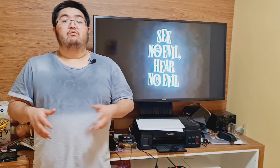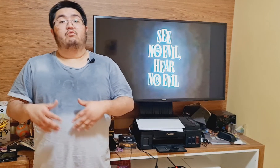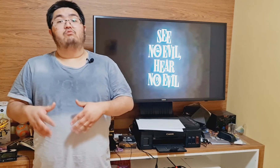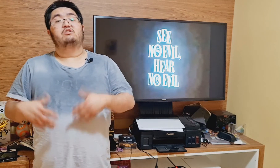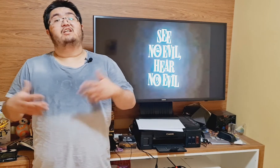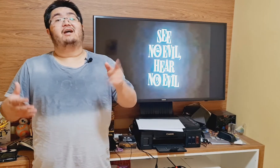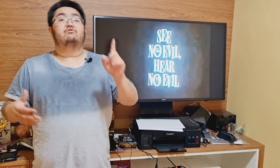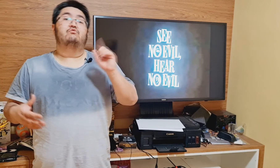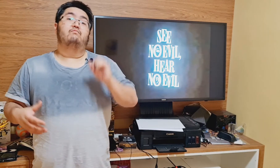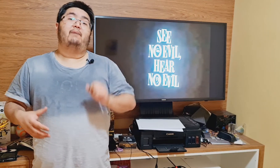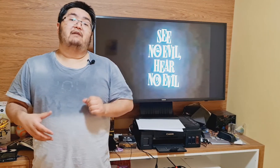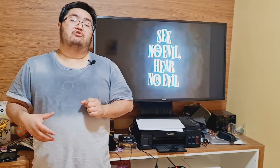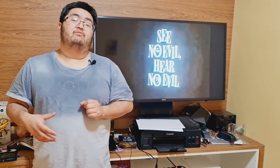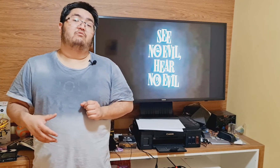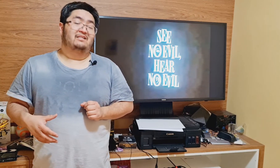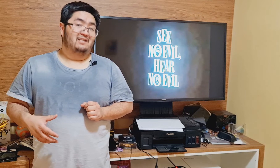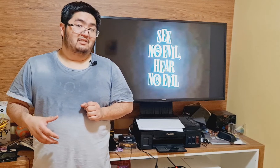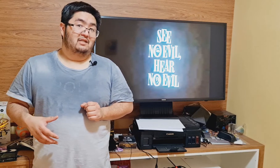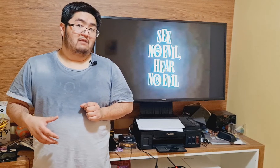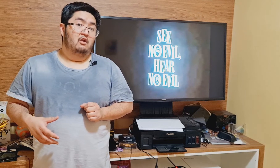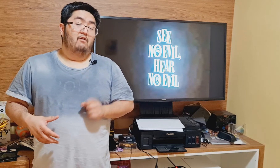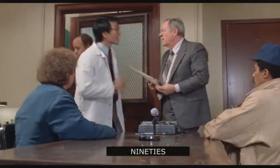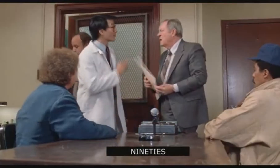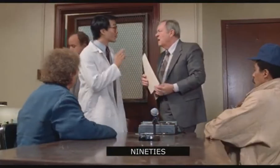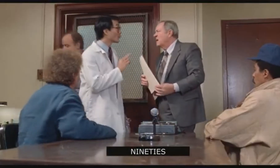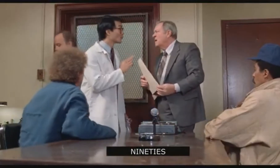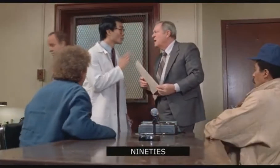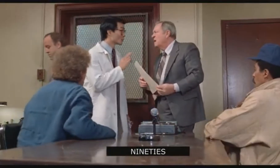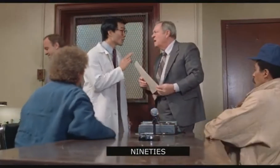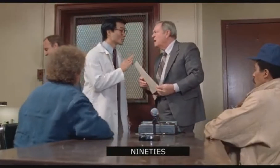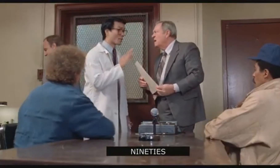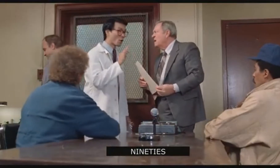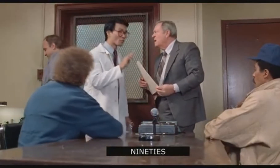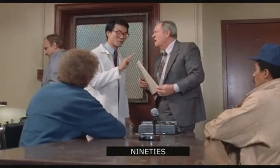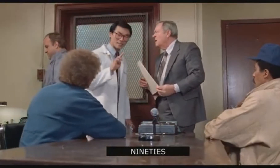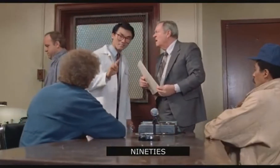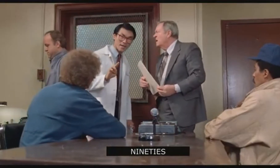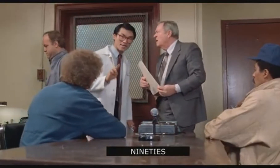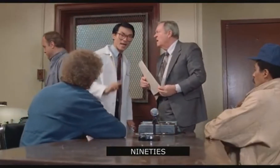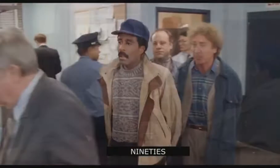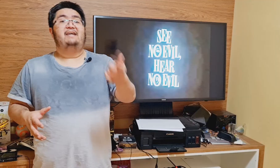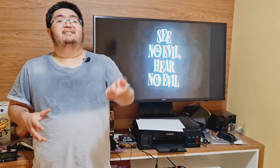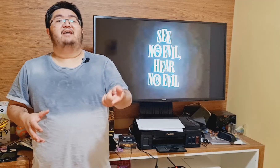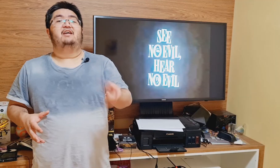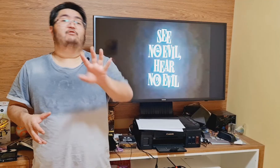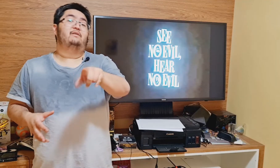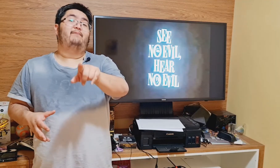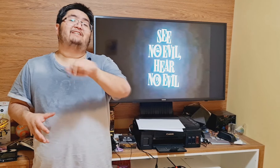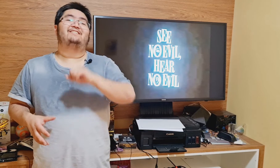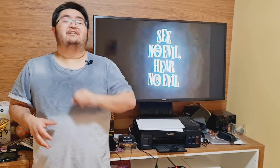considerados culpados por um assassinato vão provar a sua inocência. Aí, para mais ideias, você precisa